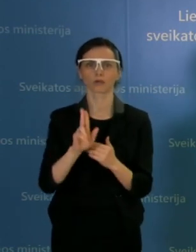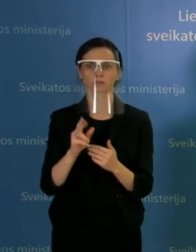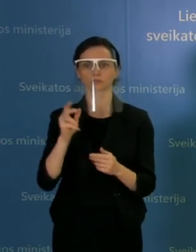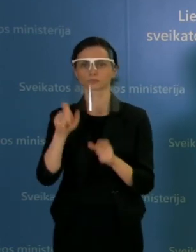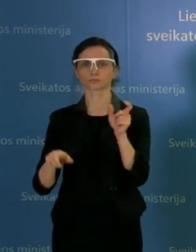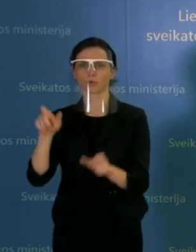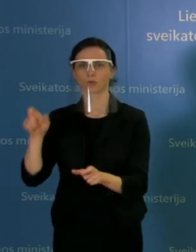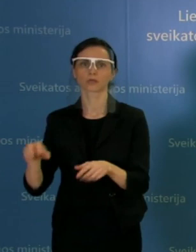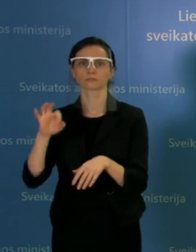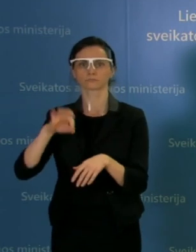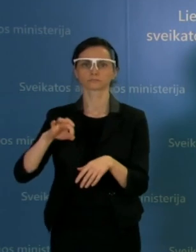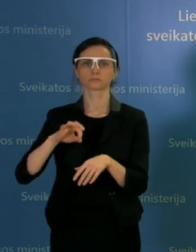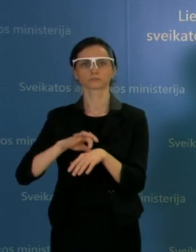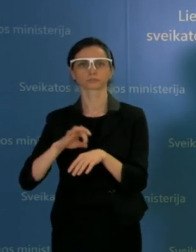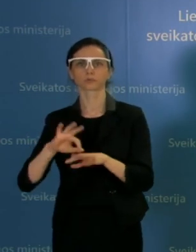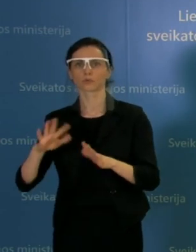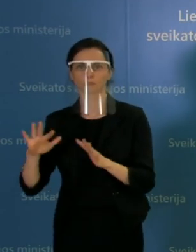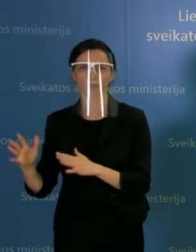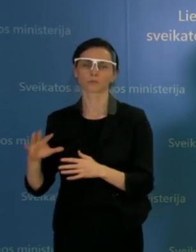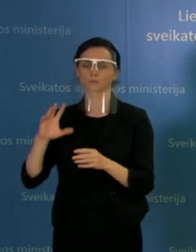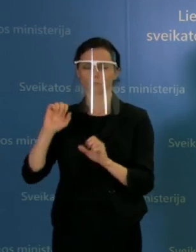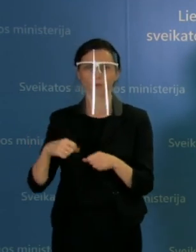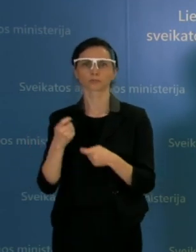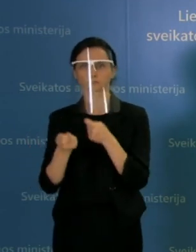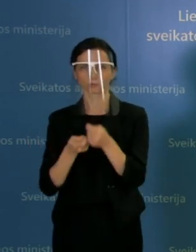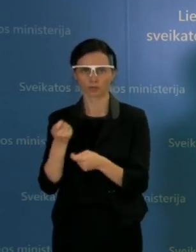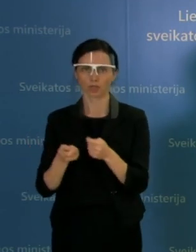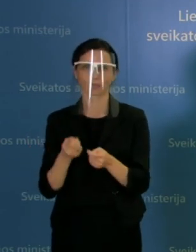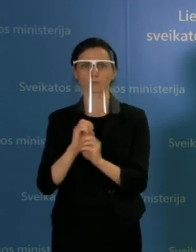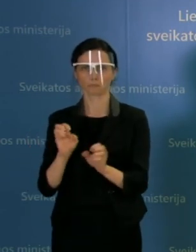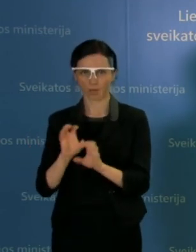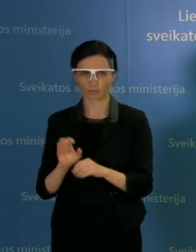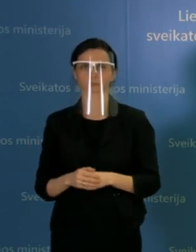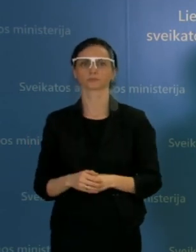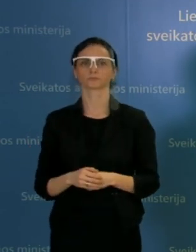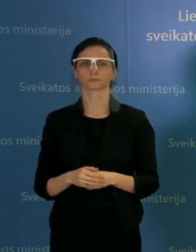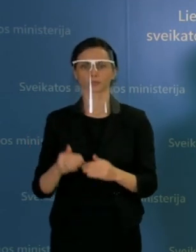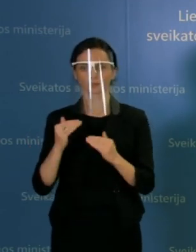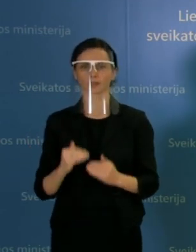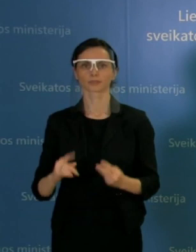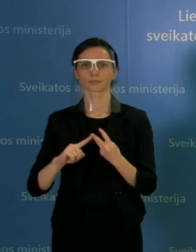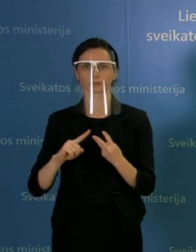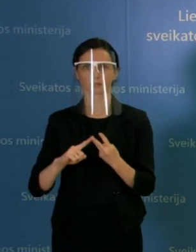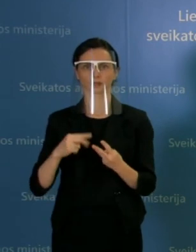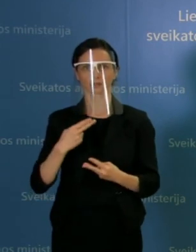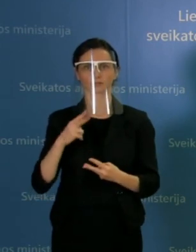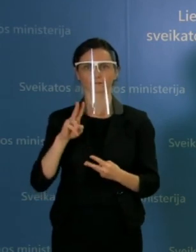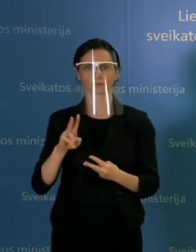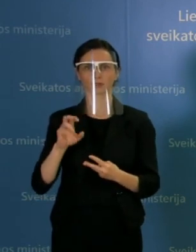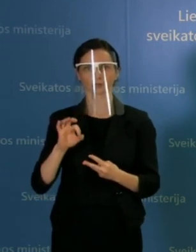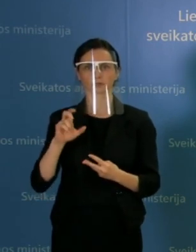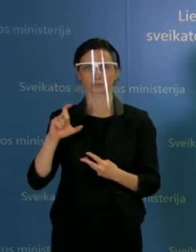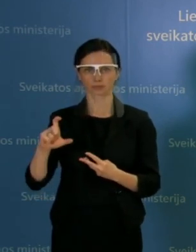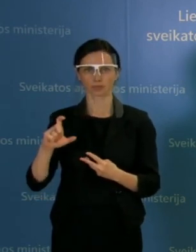įdomesniu detaliu galės pasidalinti direktorius. Ir taip pat turime kolegę iš Nacionalinio visuomenės sveikatos